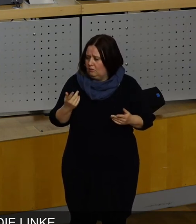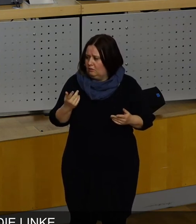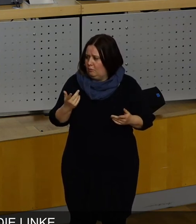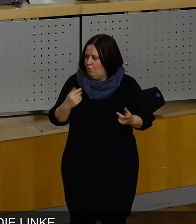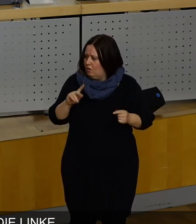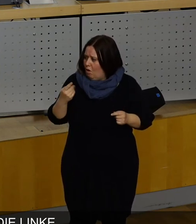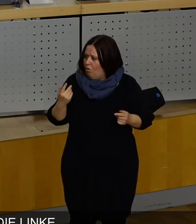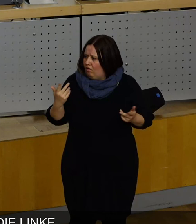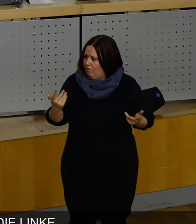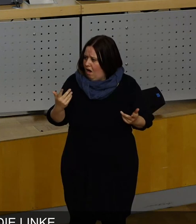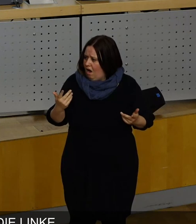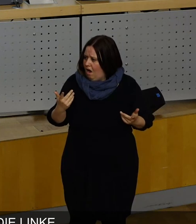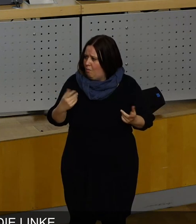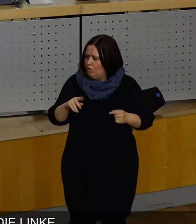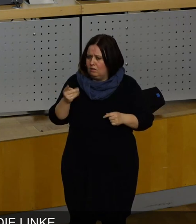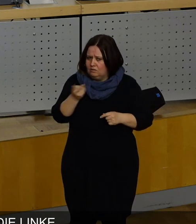nicht wahr?